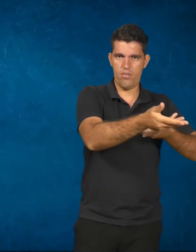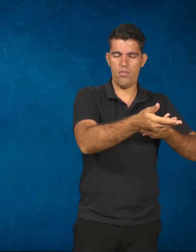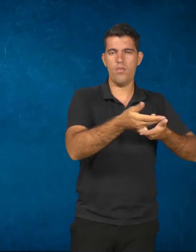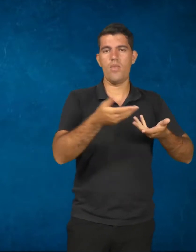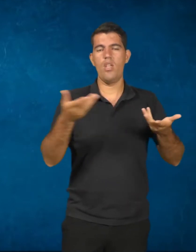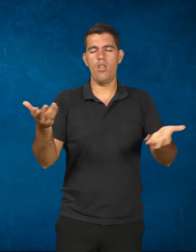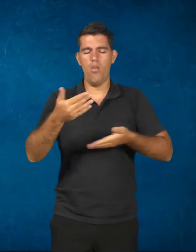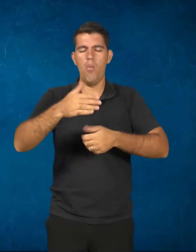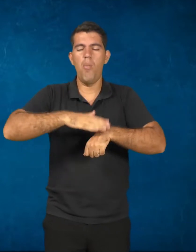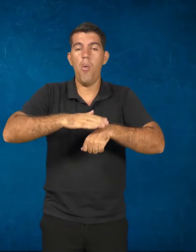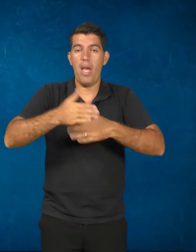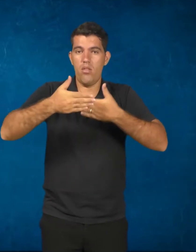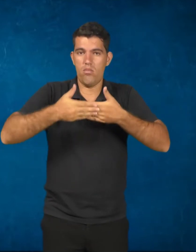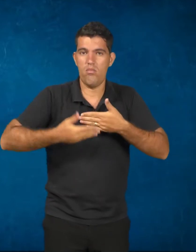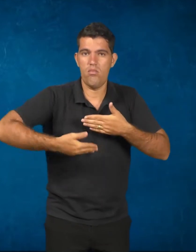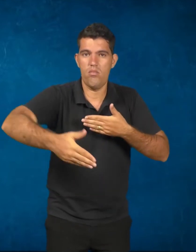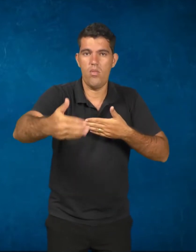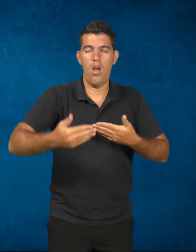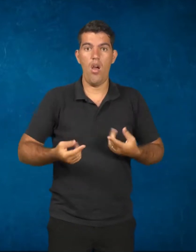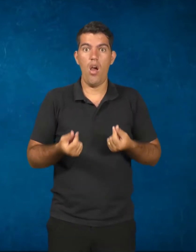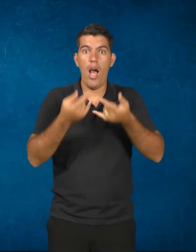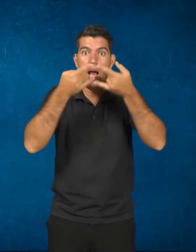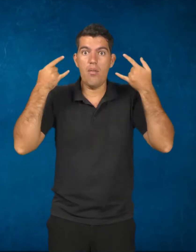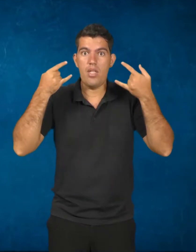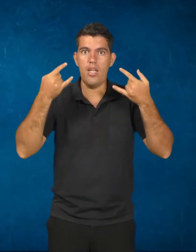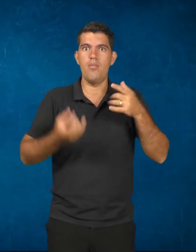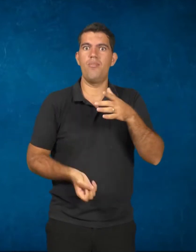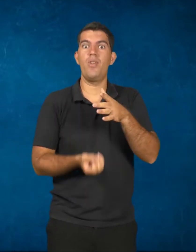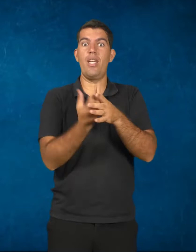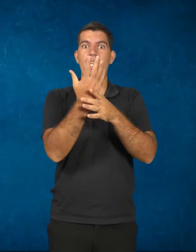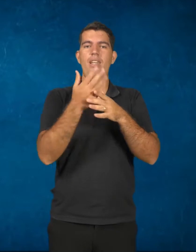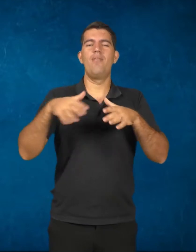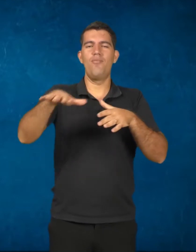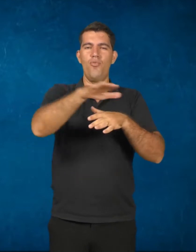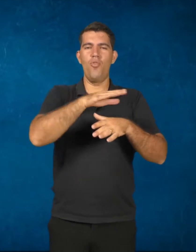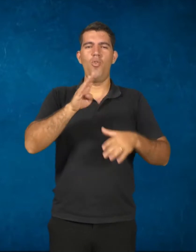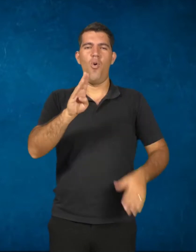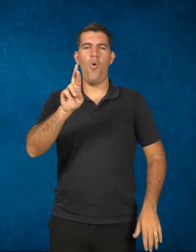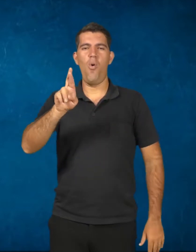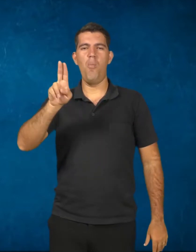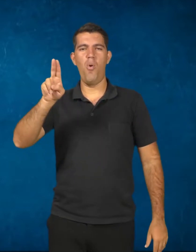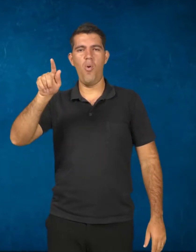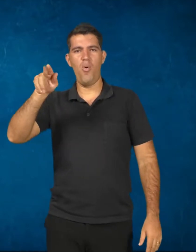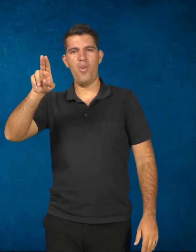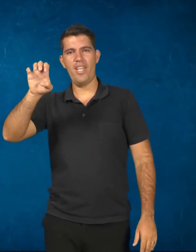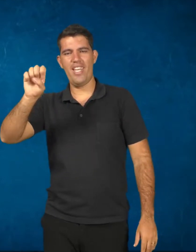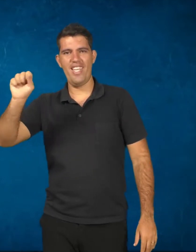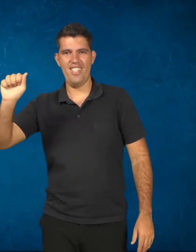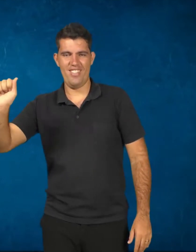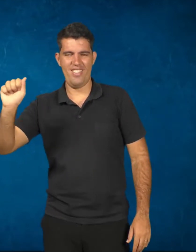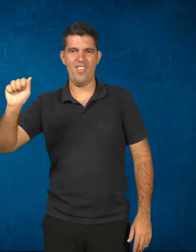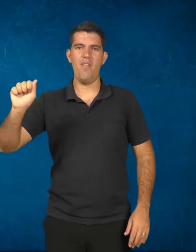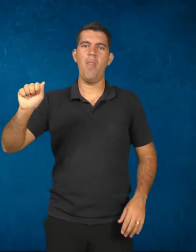capitalismo se instaura na sociedade burguesa, o valor de uso, ele